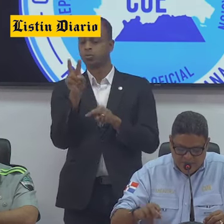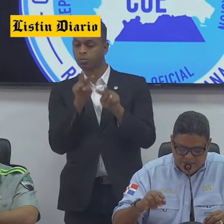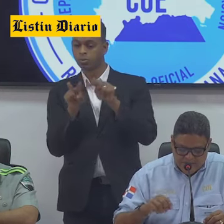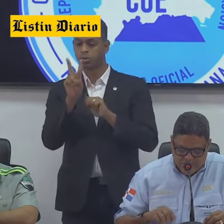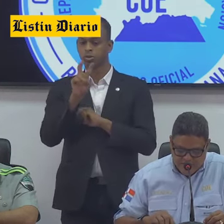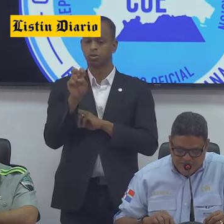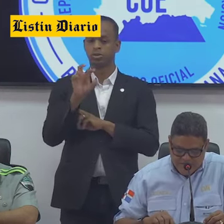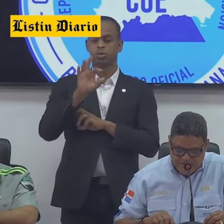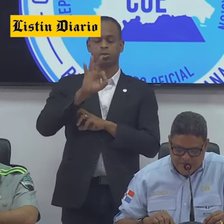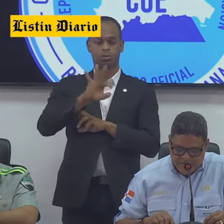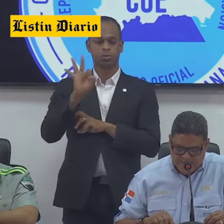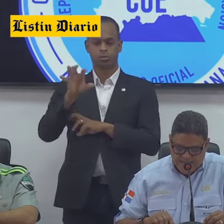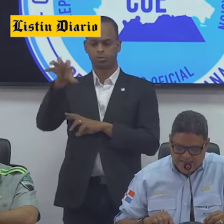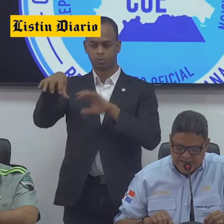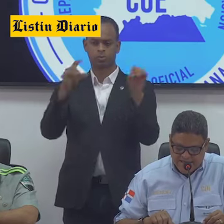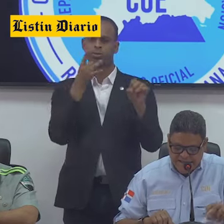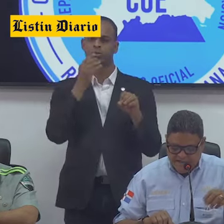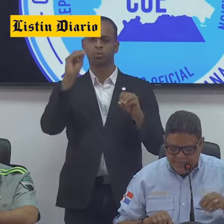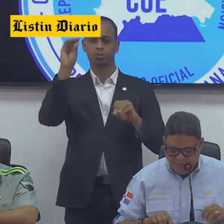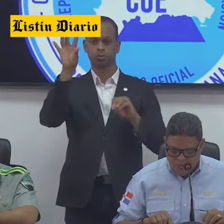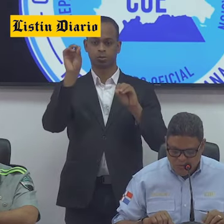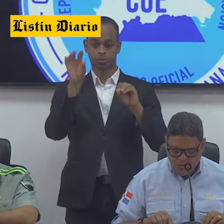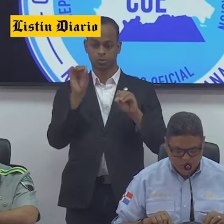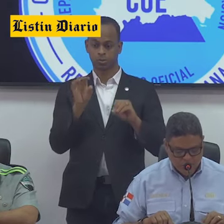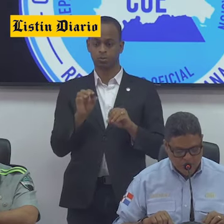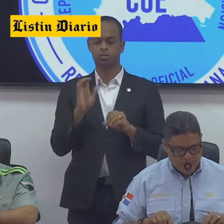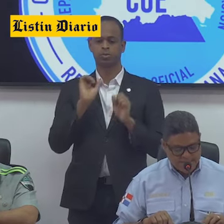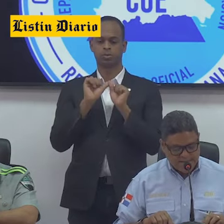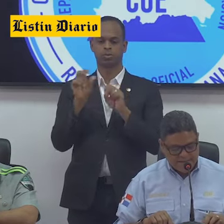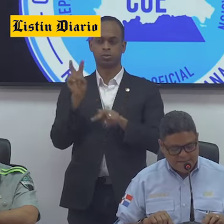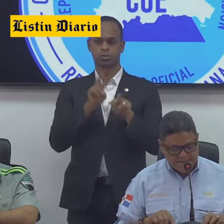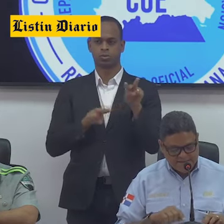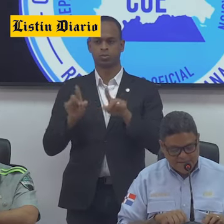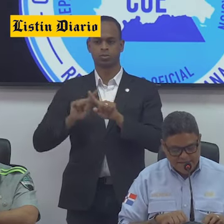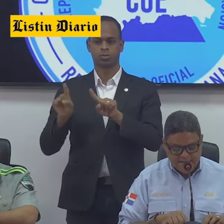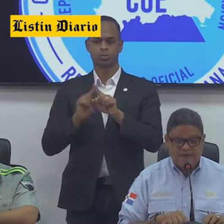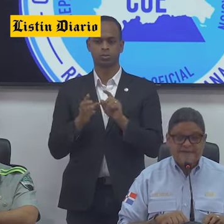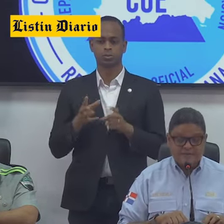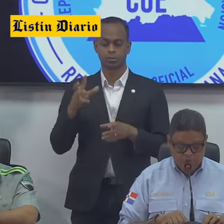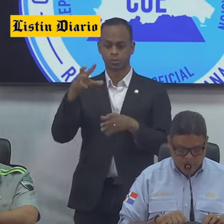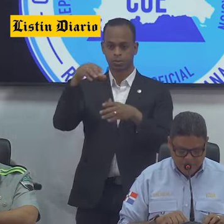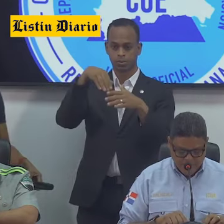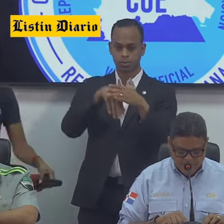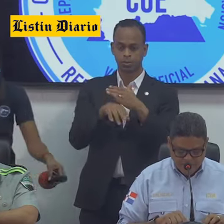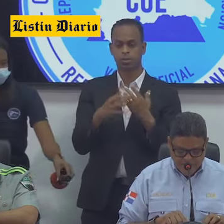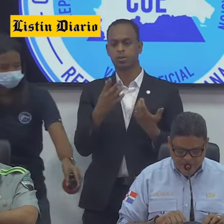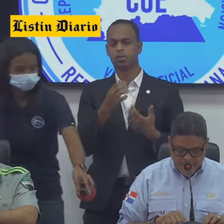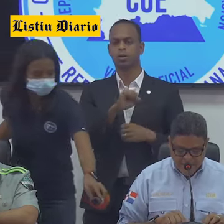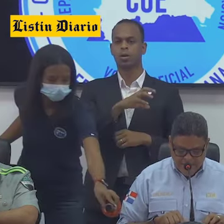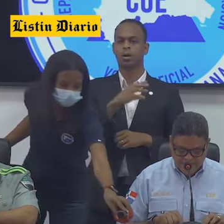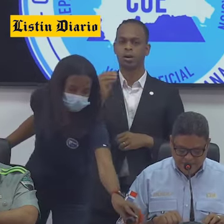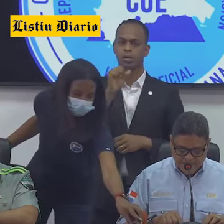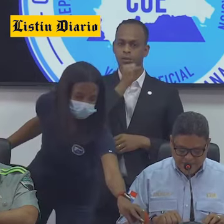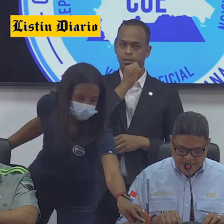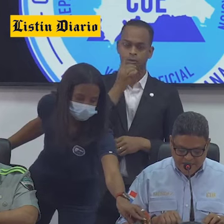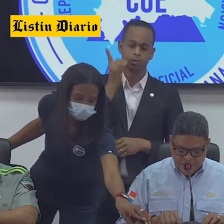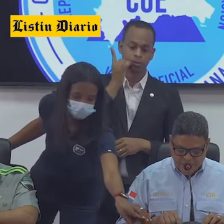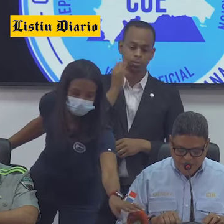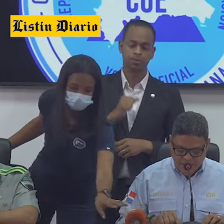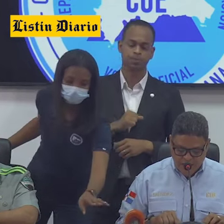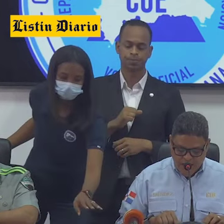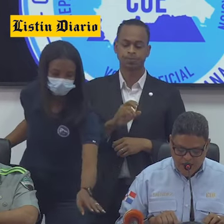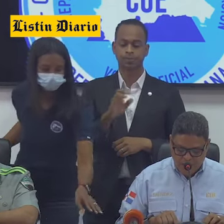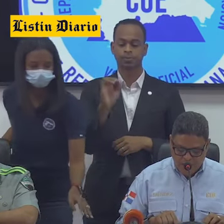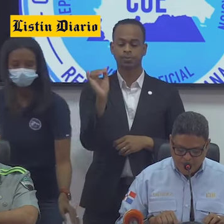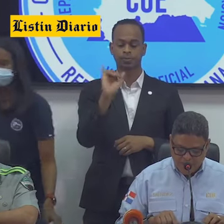intersecciones semaforizadas y se mantuvo el monitoreo de las entradas y salidas del Gran Santo Domingo. Además, se